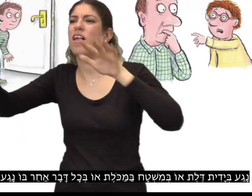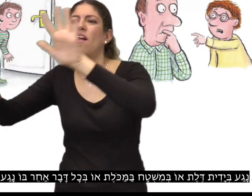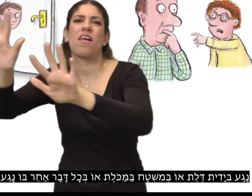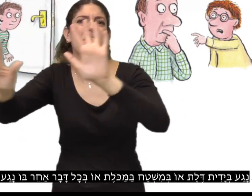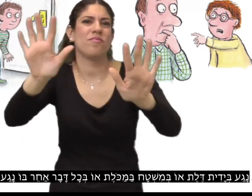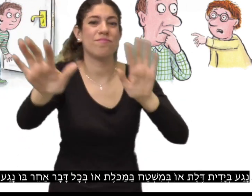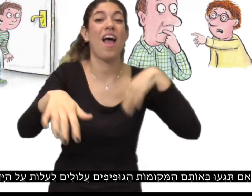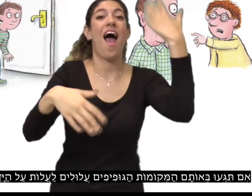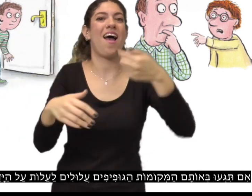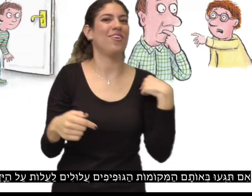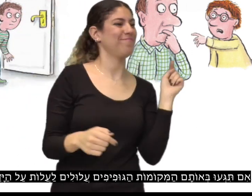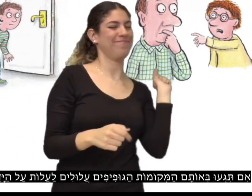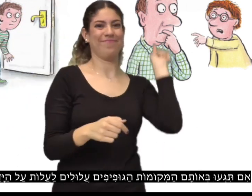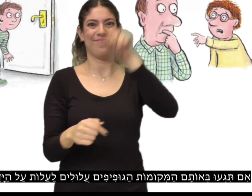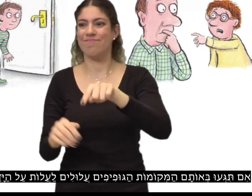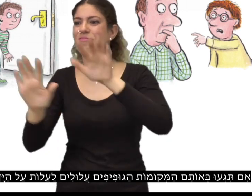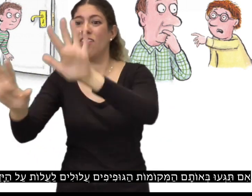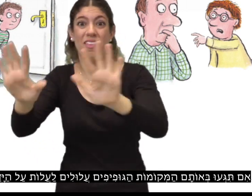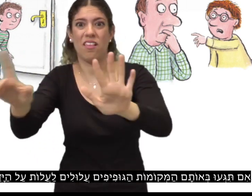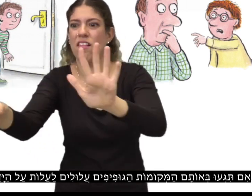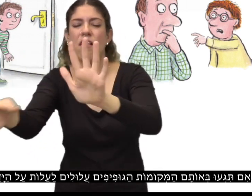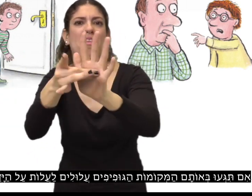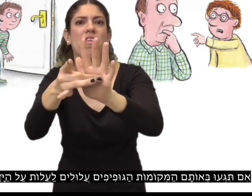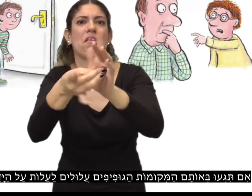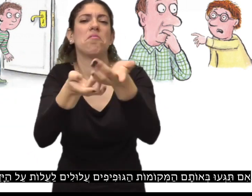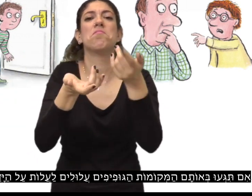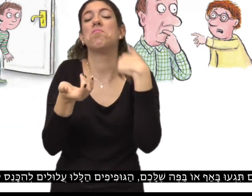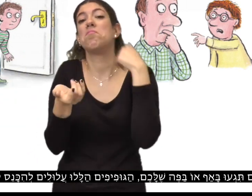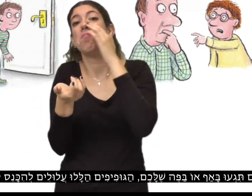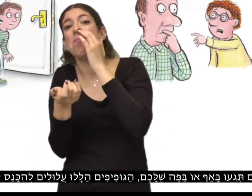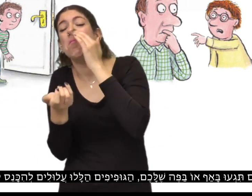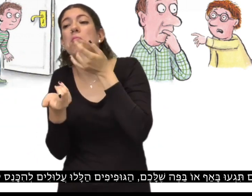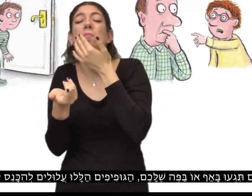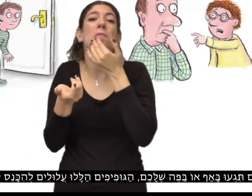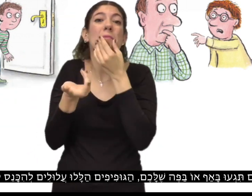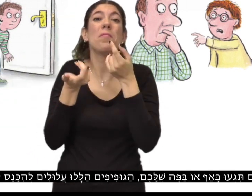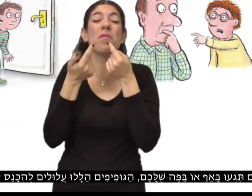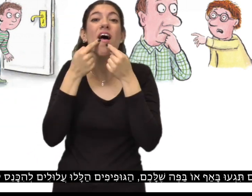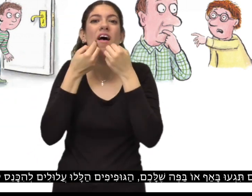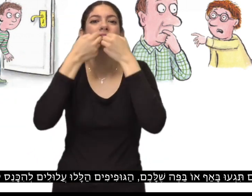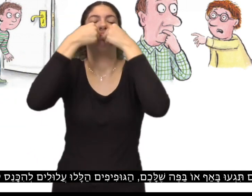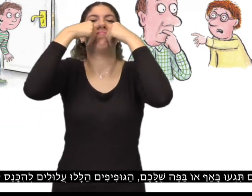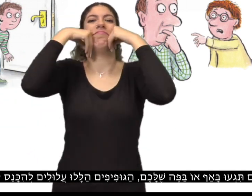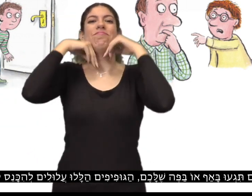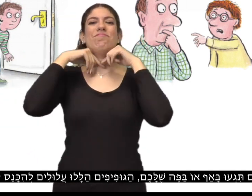דבר אחר בו נגע לאחרונה, אם תיגעו באותם המקומות, הגופים עלולים לעלות על הידיים שלכם, ואז אם תיגעו באף או בפה שלכם,